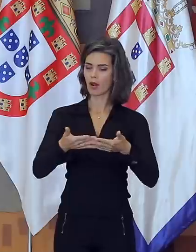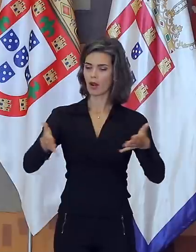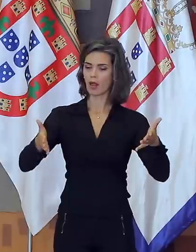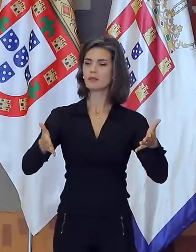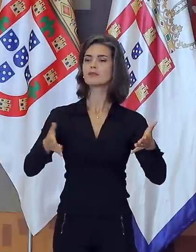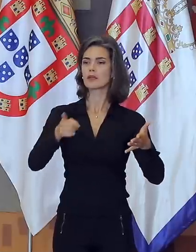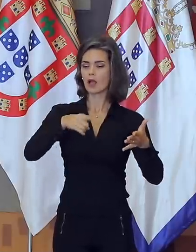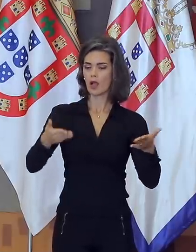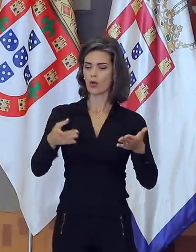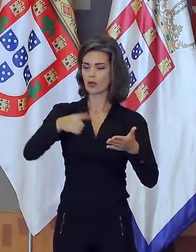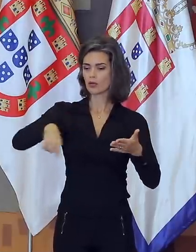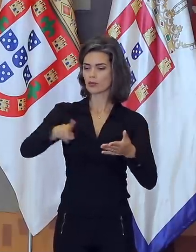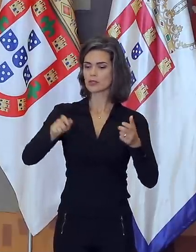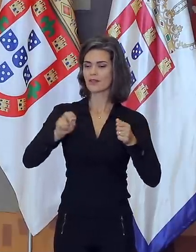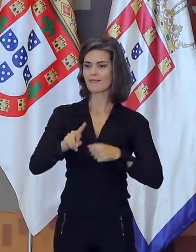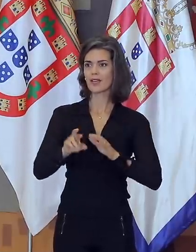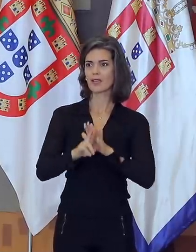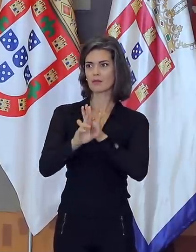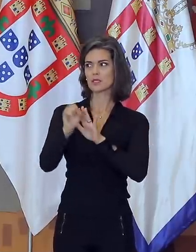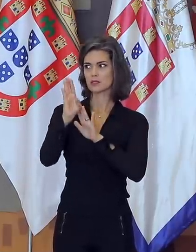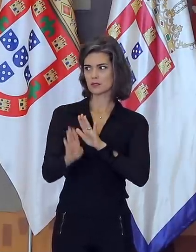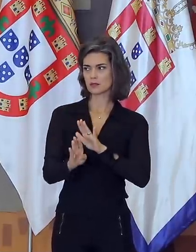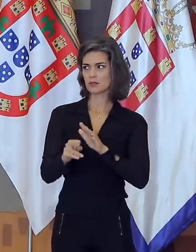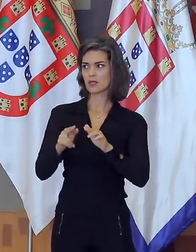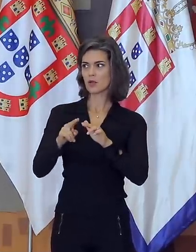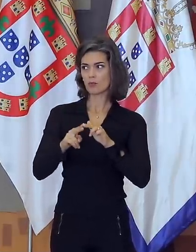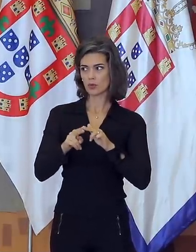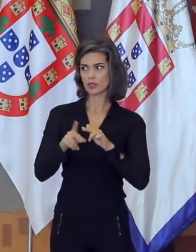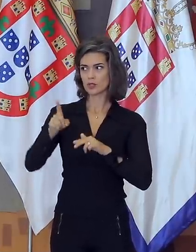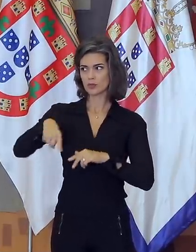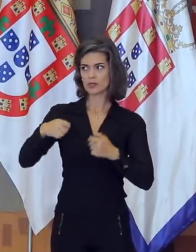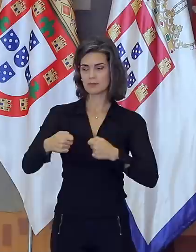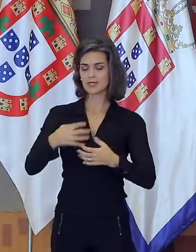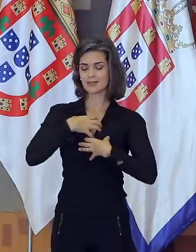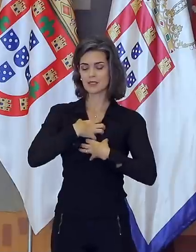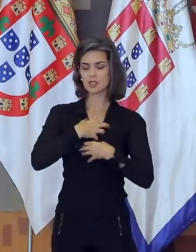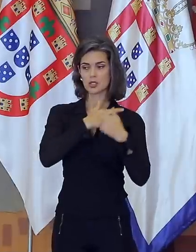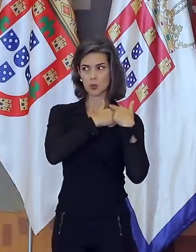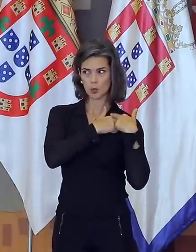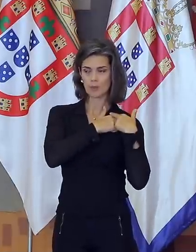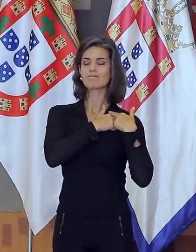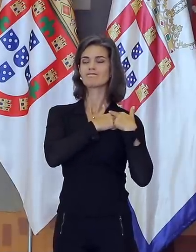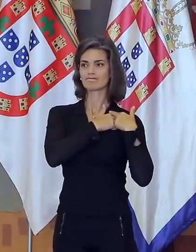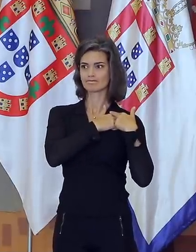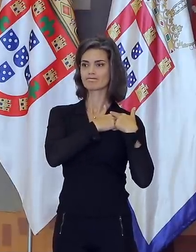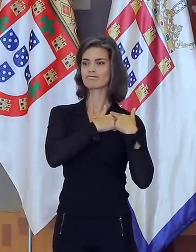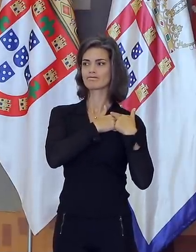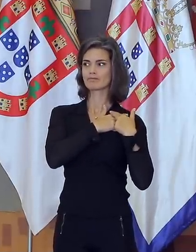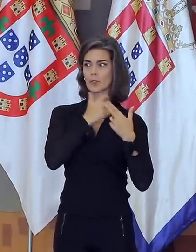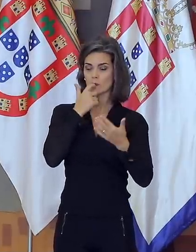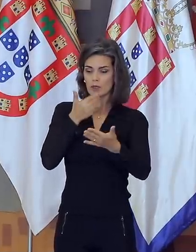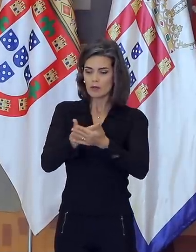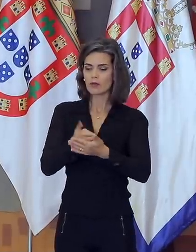Estado. Ao atravessá-la, convido-os a sentir o peso da responsabilidade. Em pouco tempo,